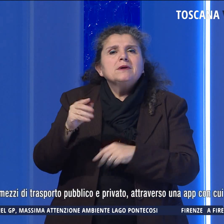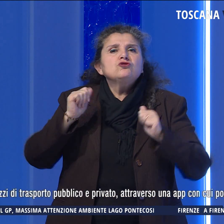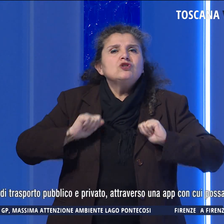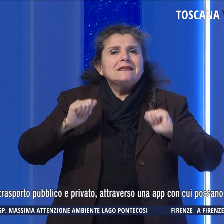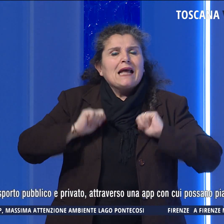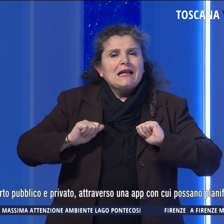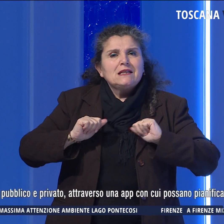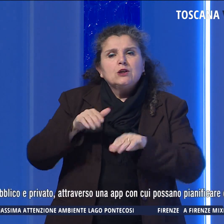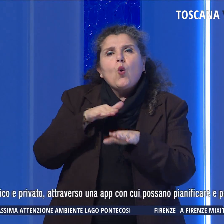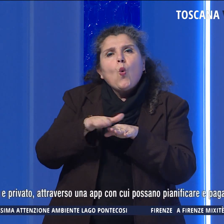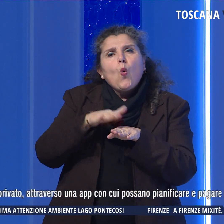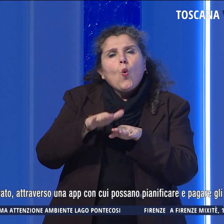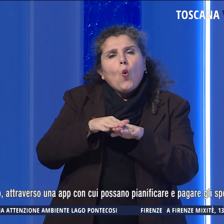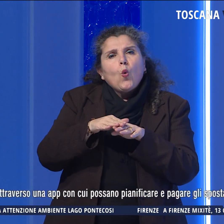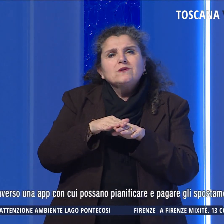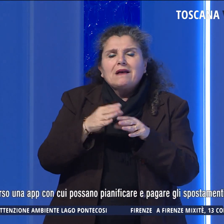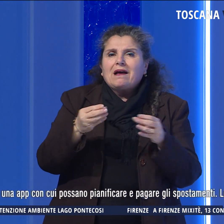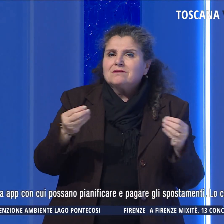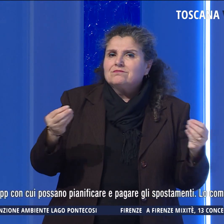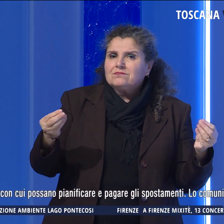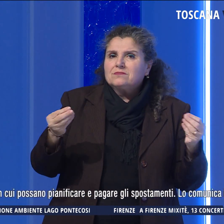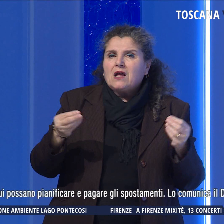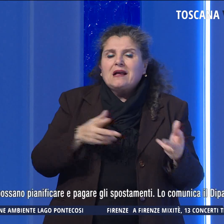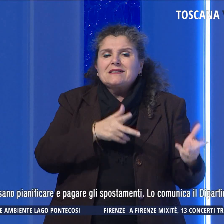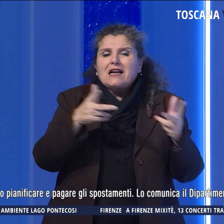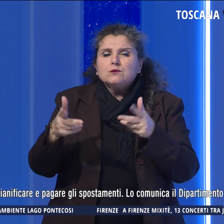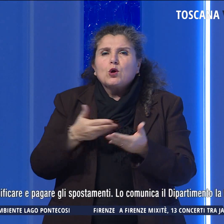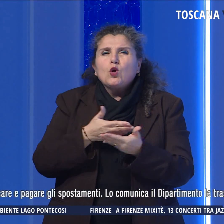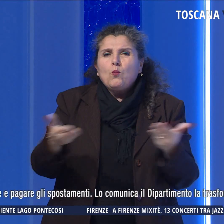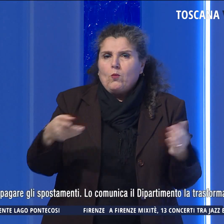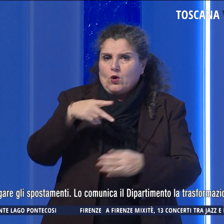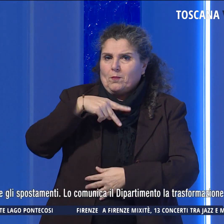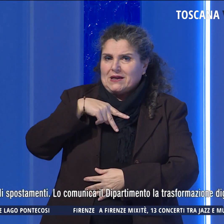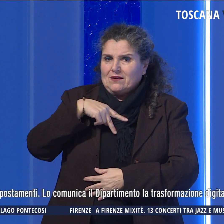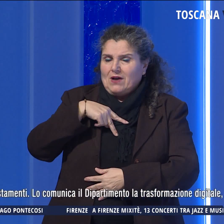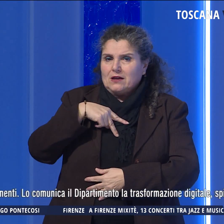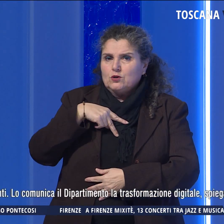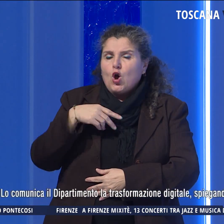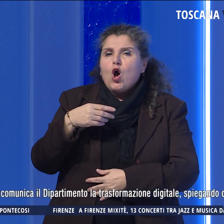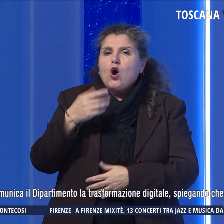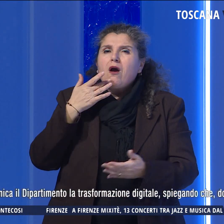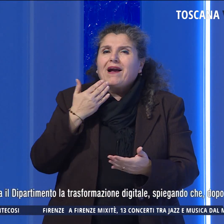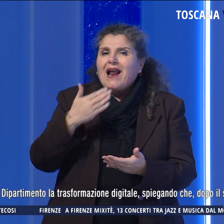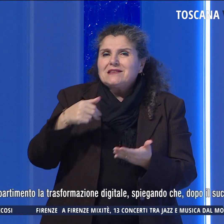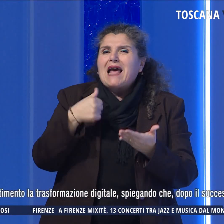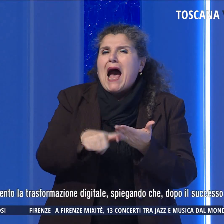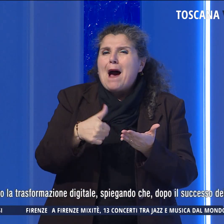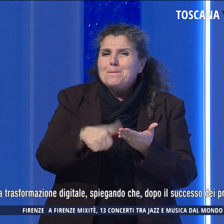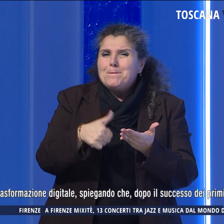cittadini di usufruire di diversi mezzi di trasporto pubblico e privato attraverso un'app con